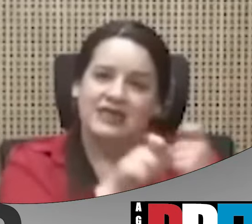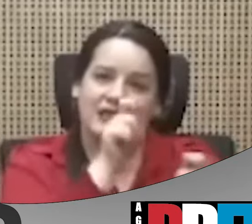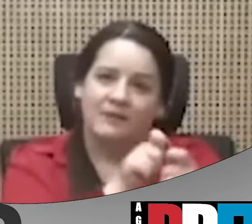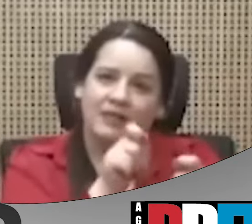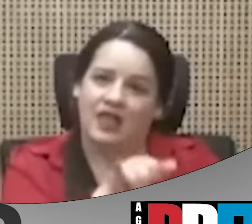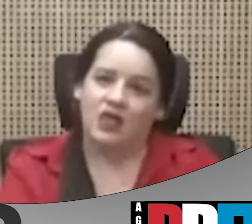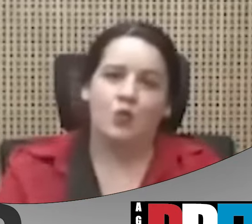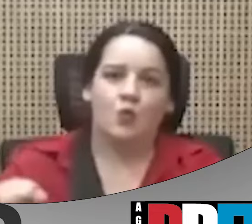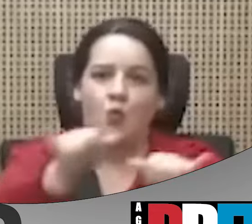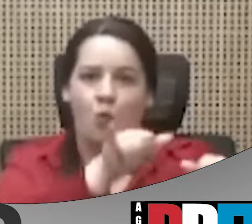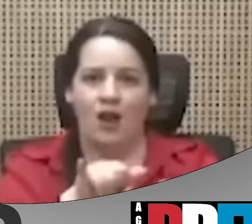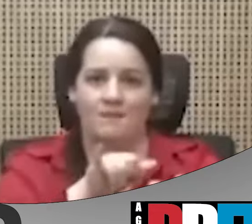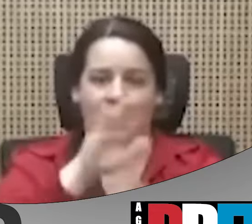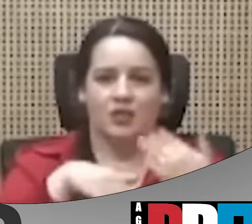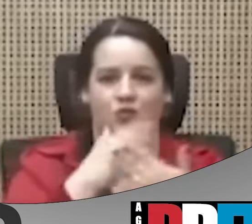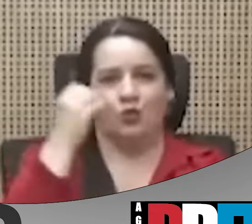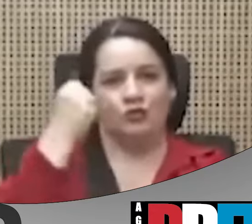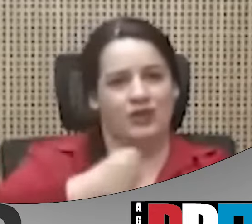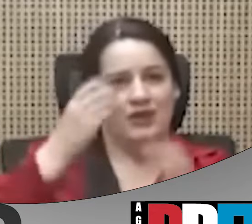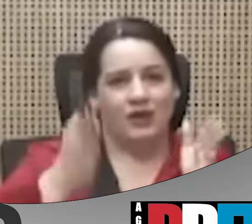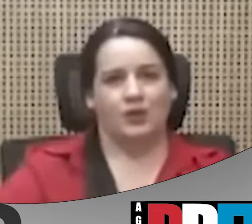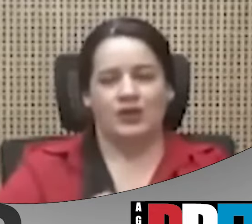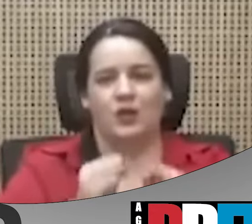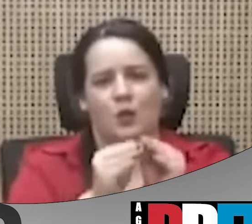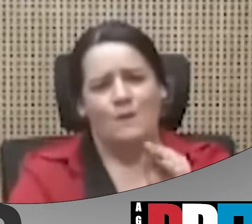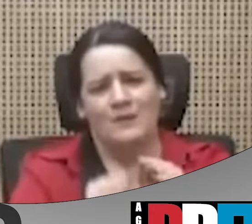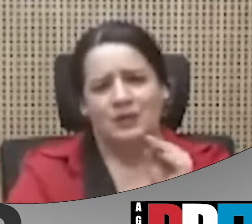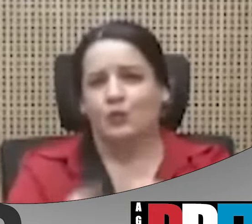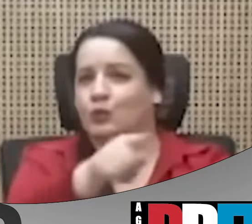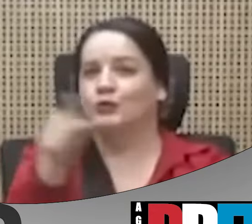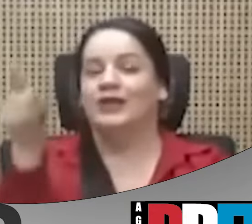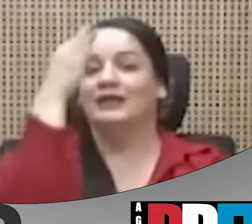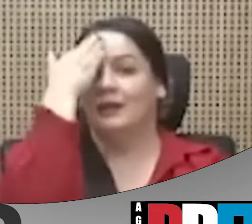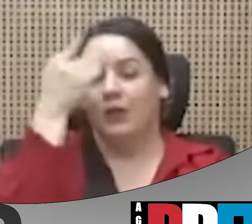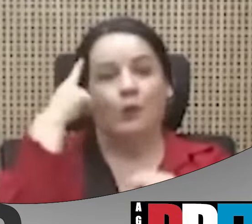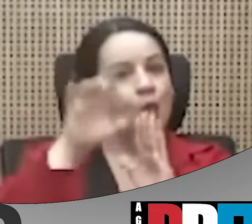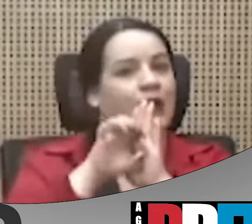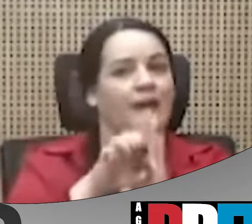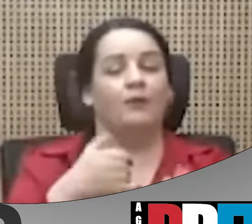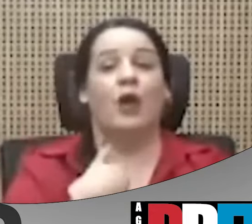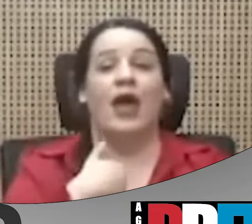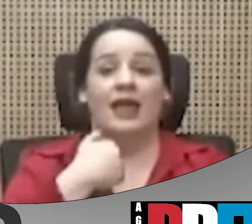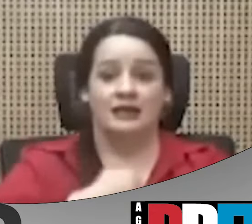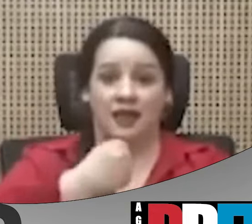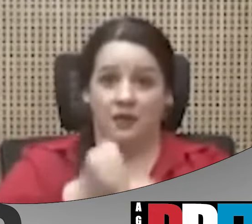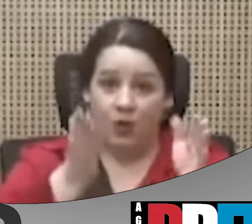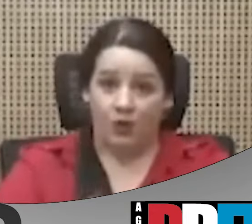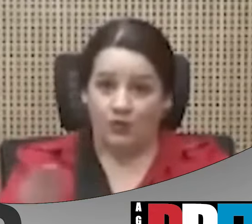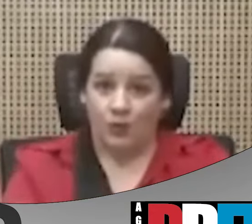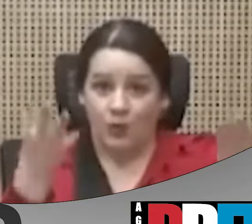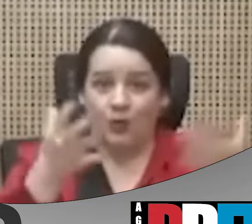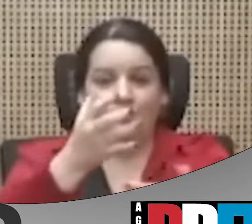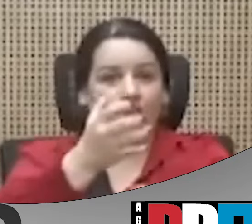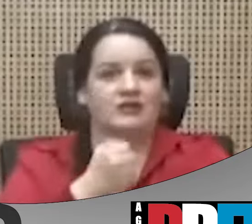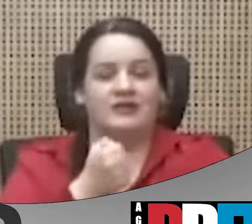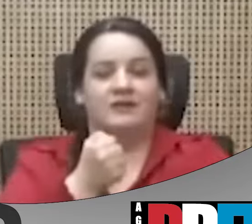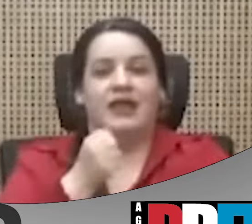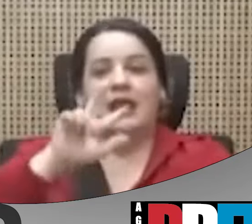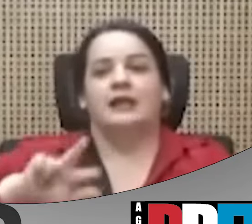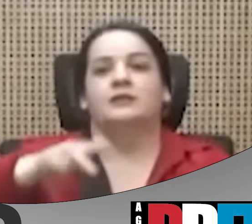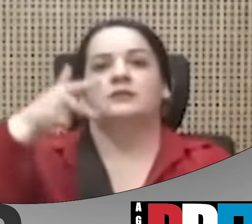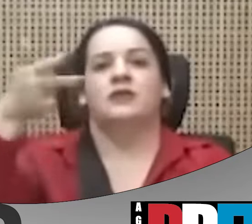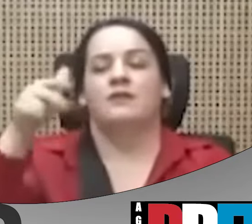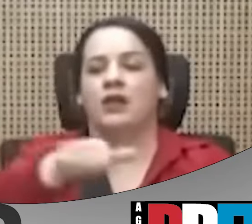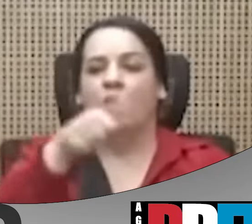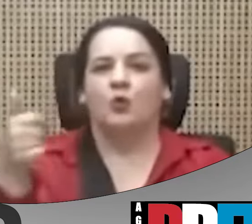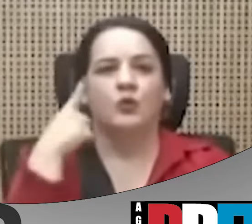trabajadores. Lo mínimo, lo mínimo. ¿Sabían ustedes, por ejemplo, que hay empleados públicos que reciben el triple que otros